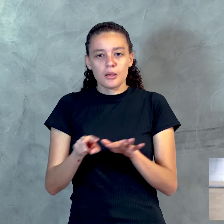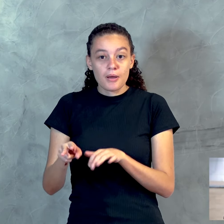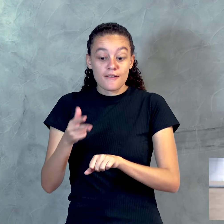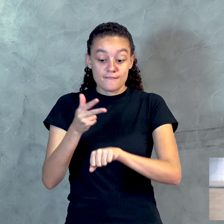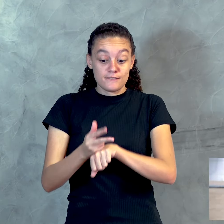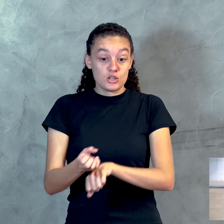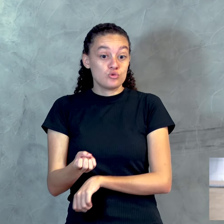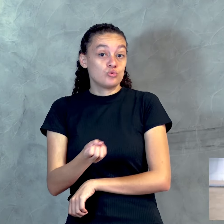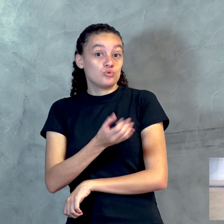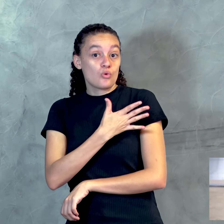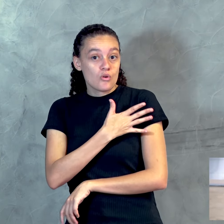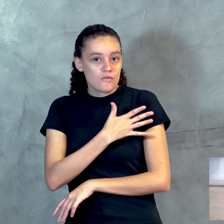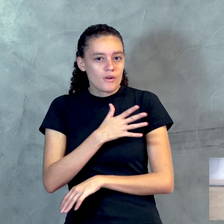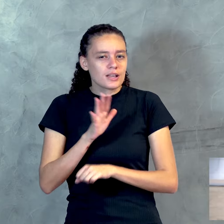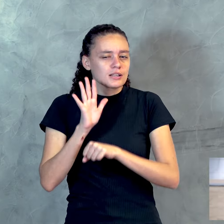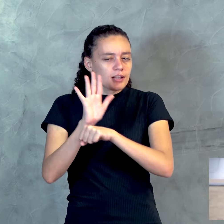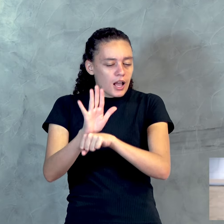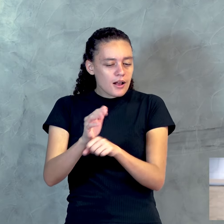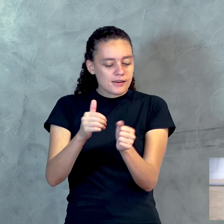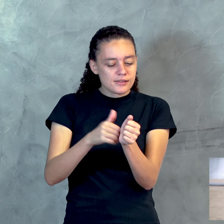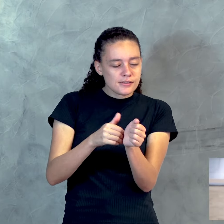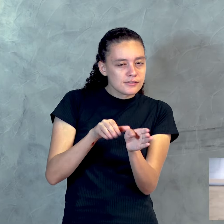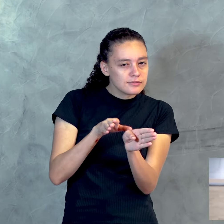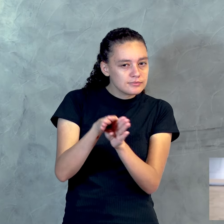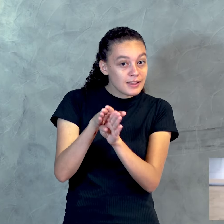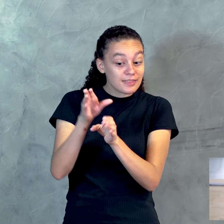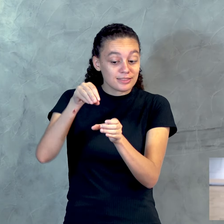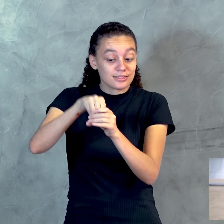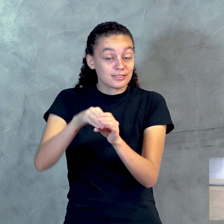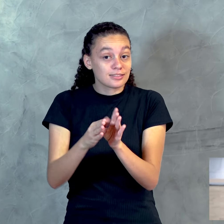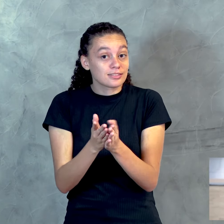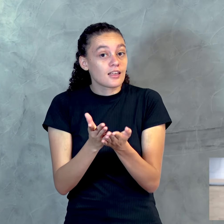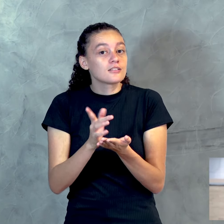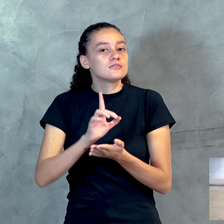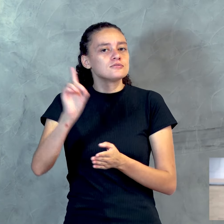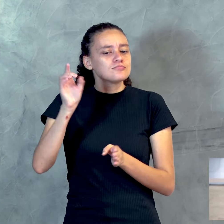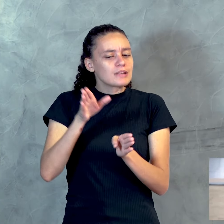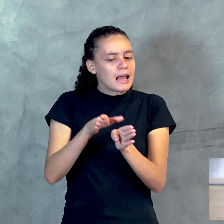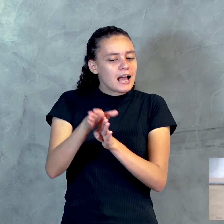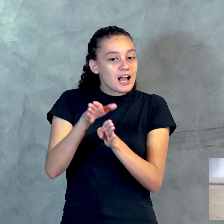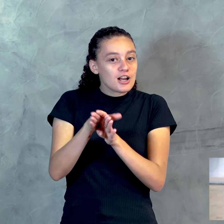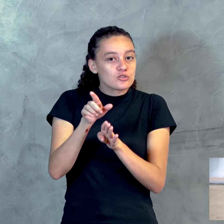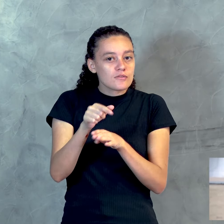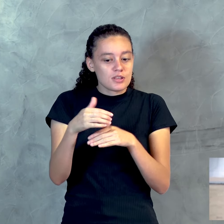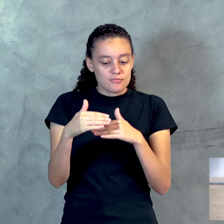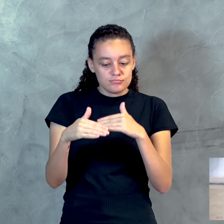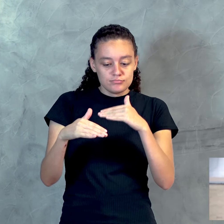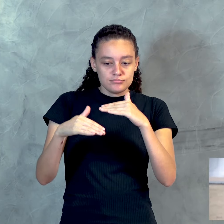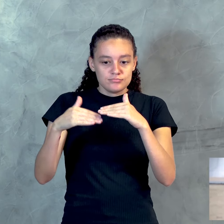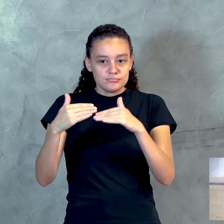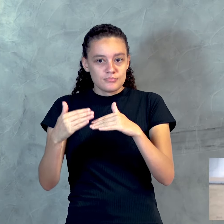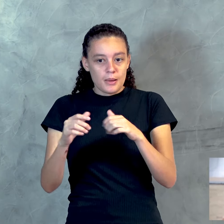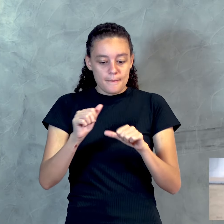novo que te ajuda, chaves dentro do Evangelho que te ajuda a sair desses lugares